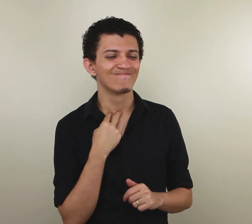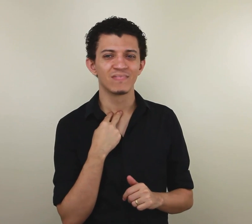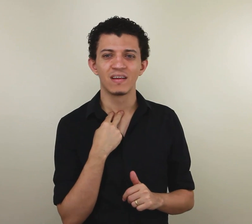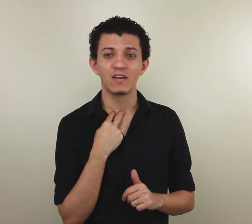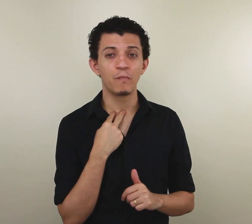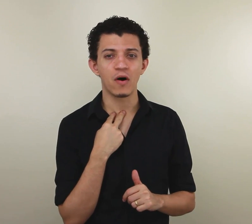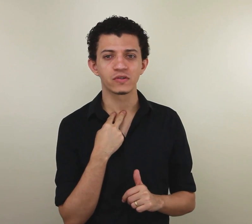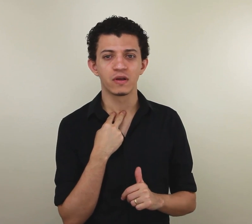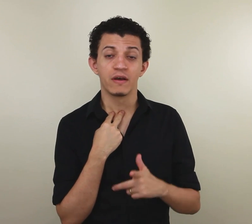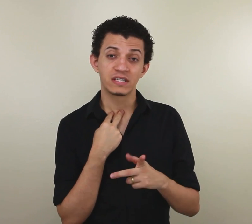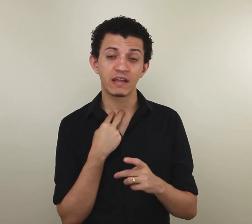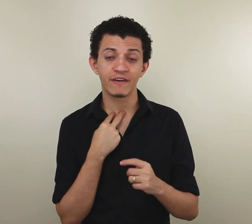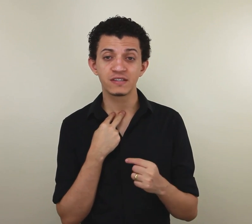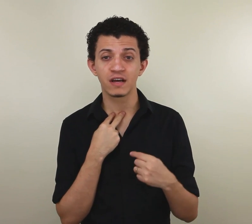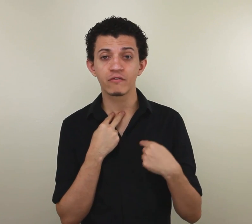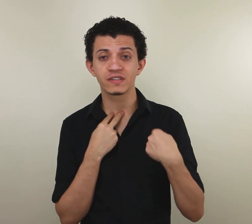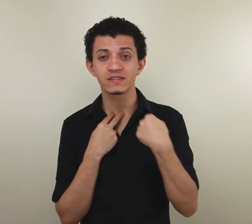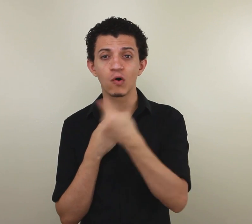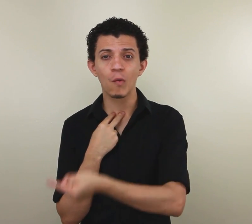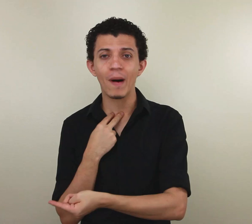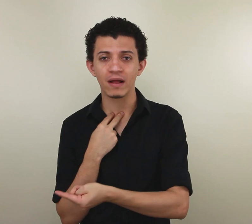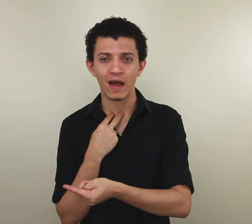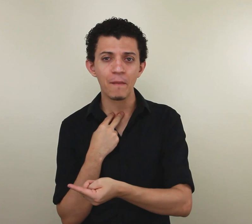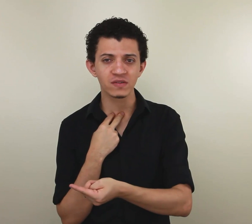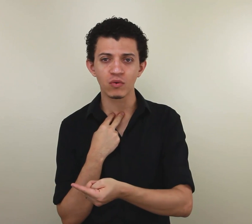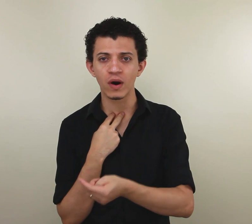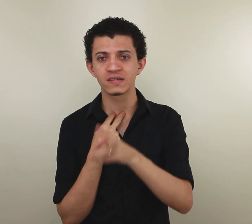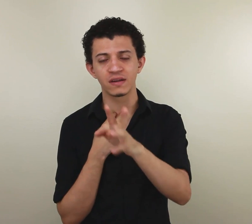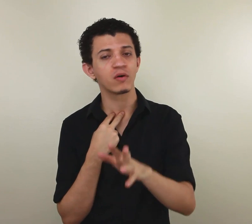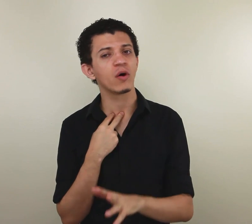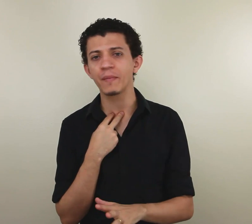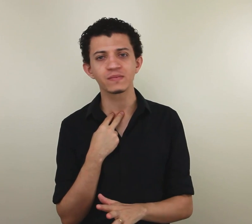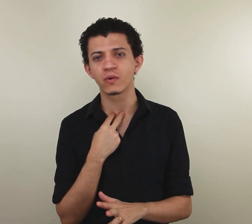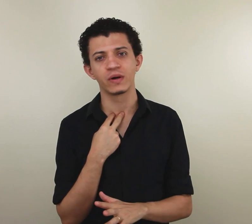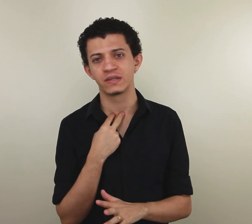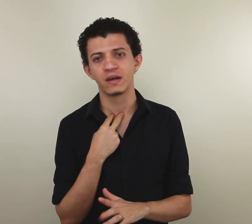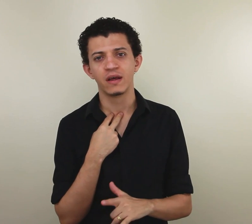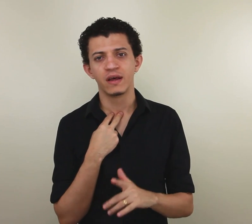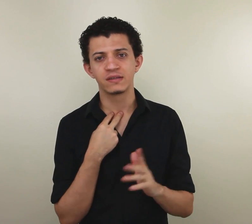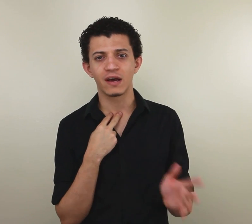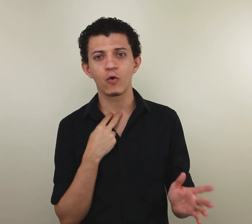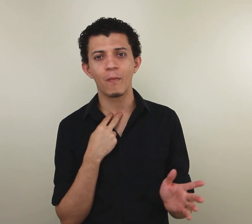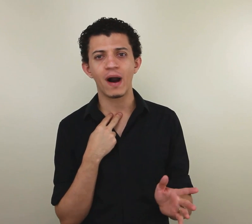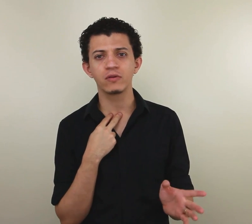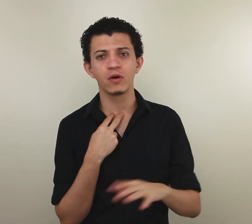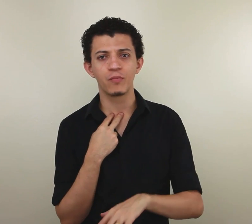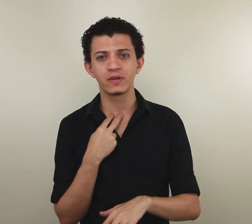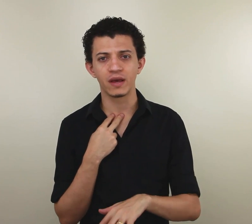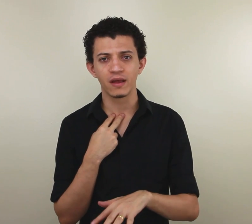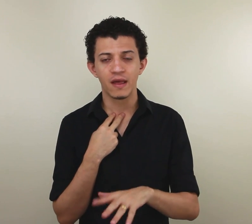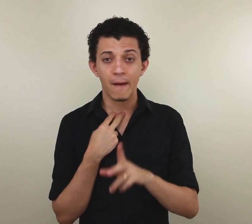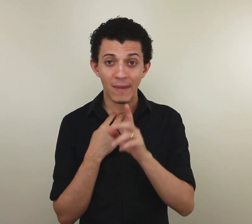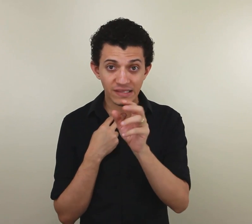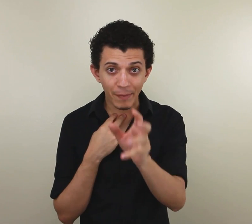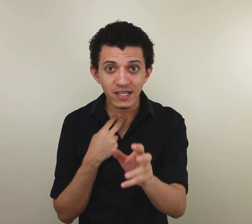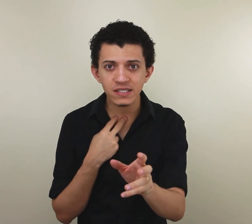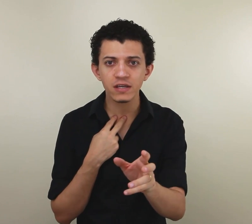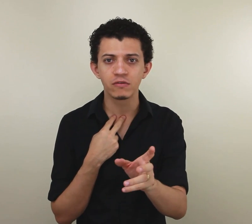Não posso. Você está enfatizando que você está ocupado. É a mesma coisa? Não, não é a mesma coisa. Estar ocupado e não poder. Mas é parecido.